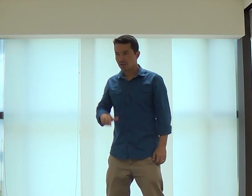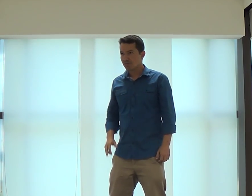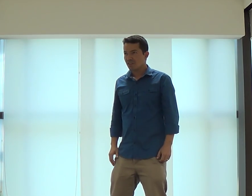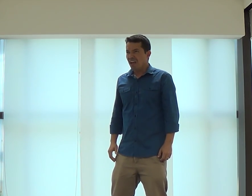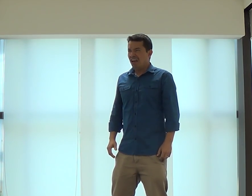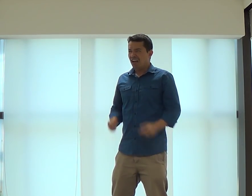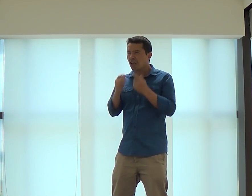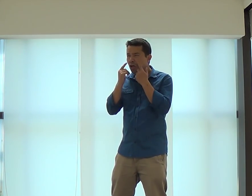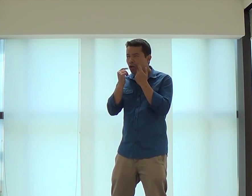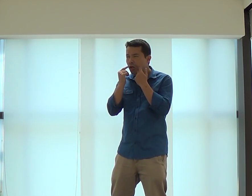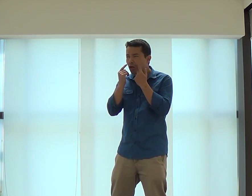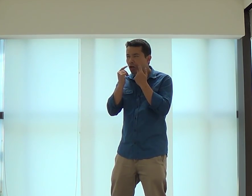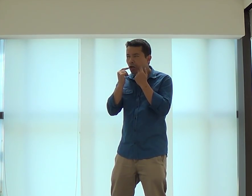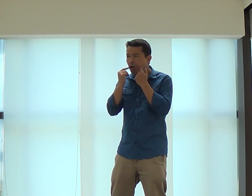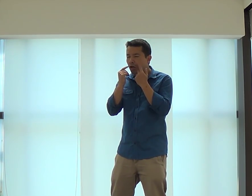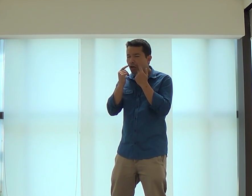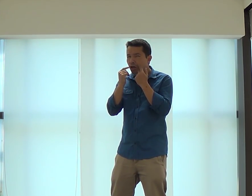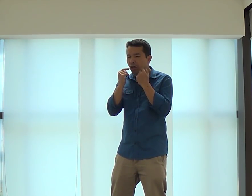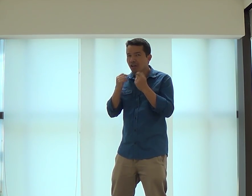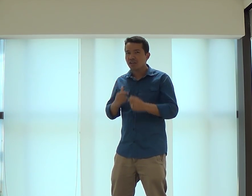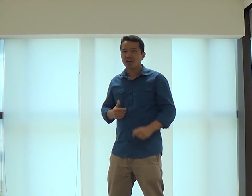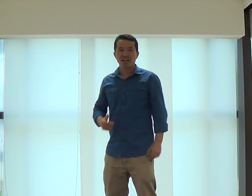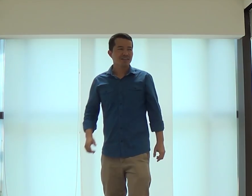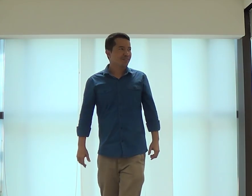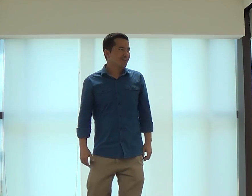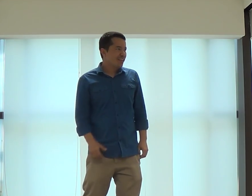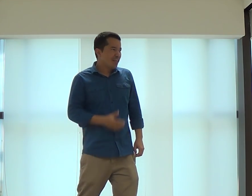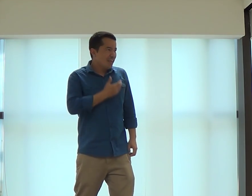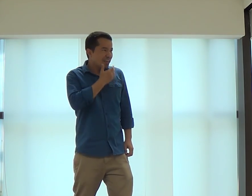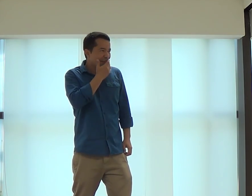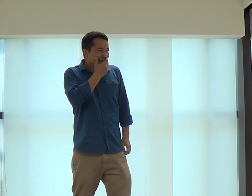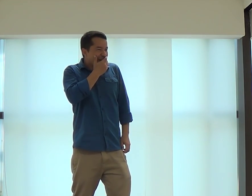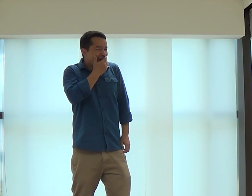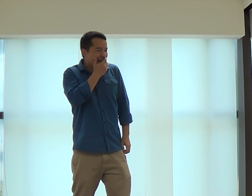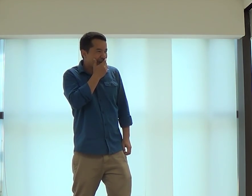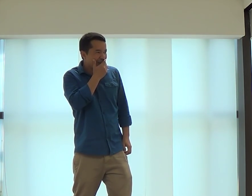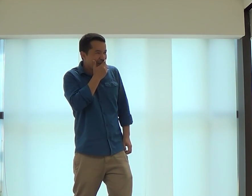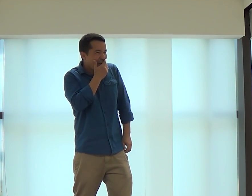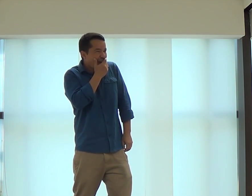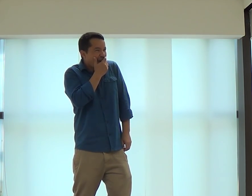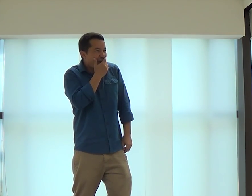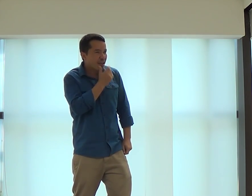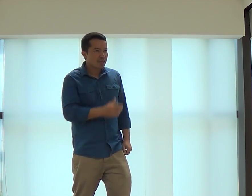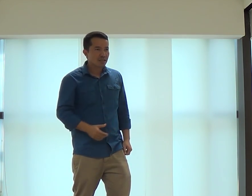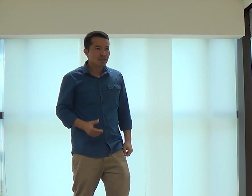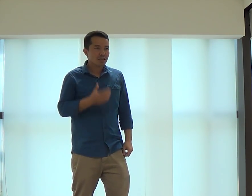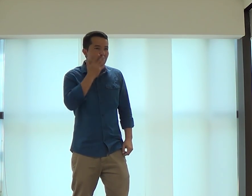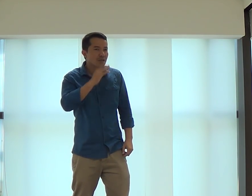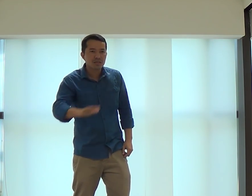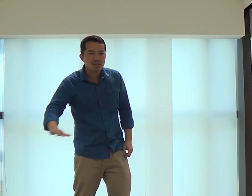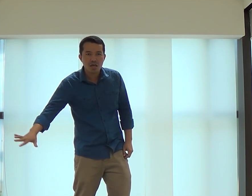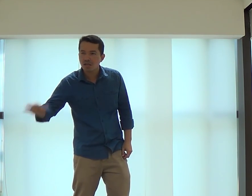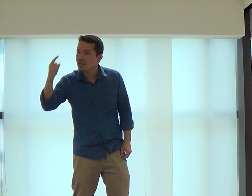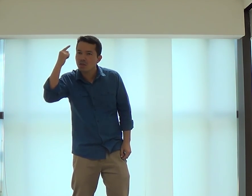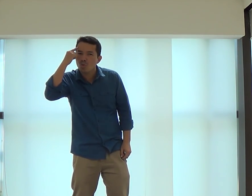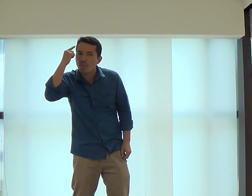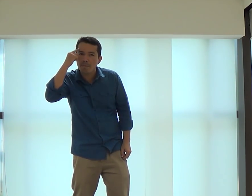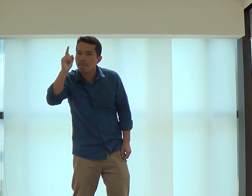Ai, o irmão começa a chorar. Começa a chorar. E ela começa a dar risada. Criança, gente.